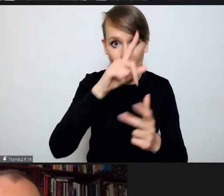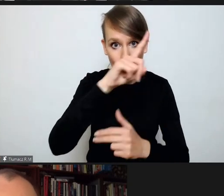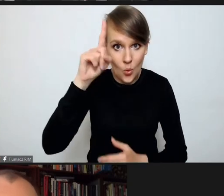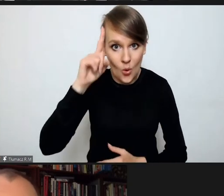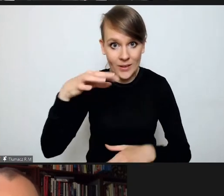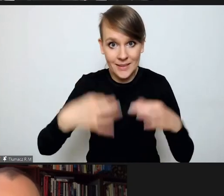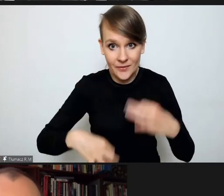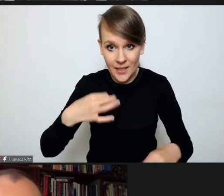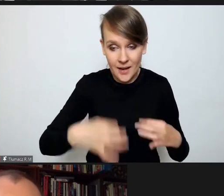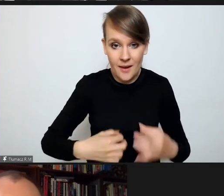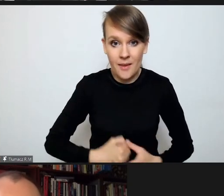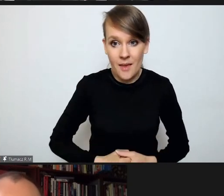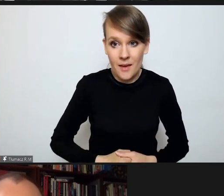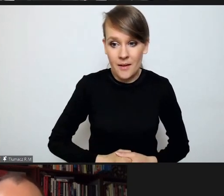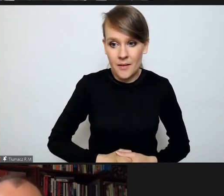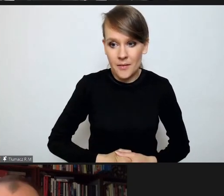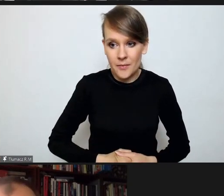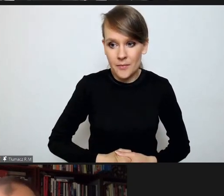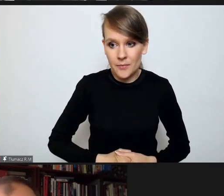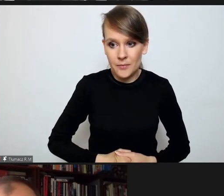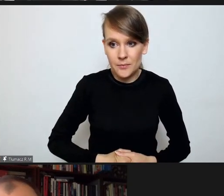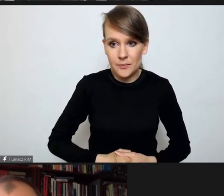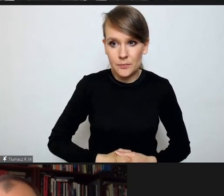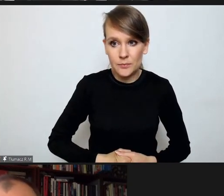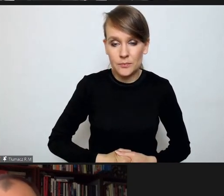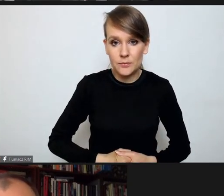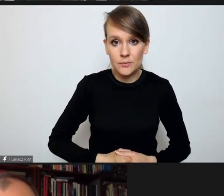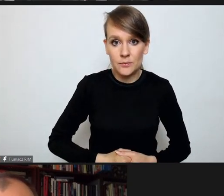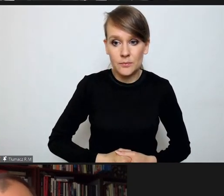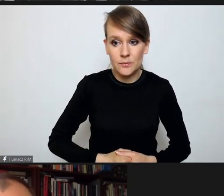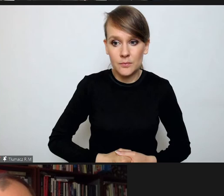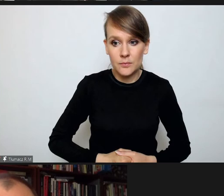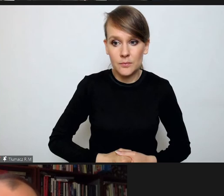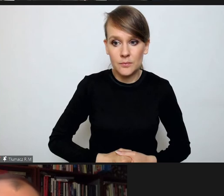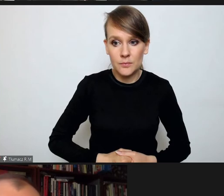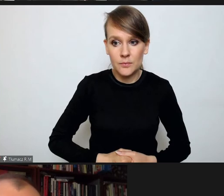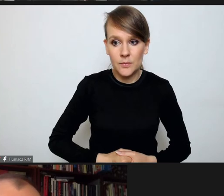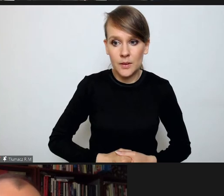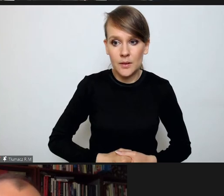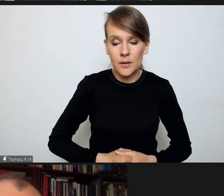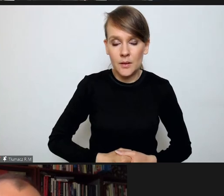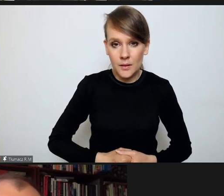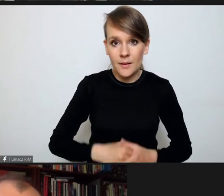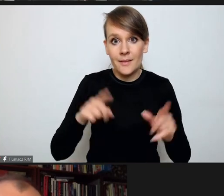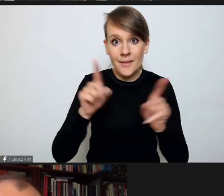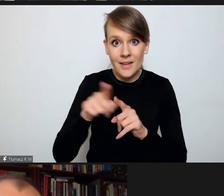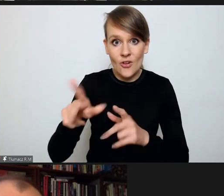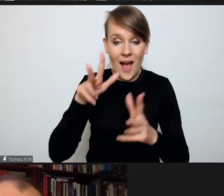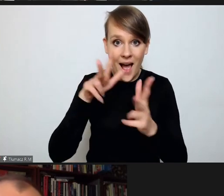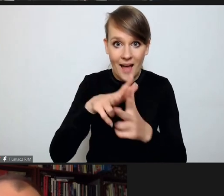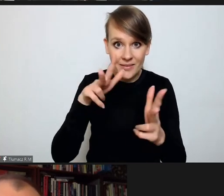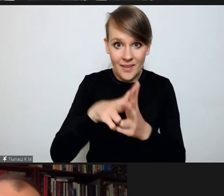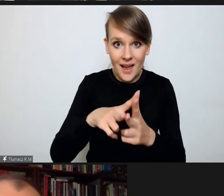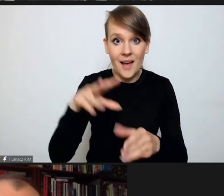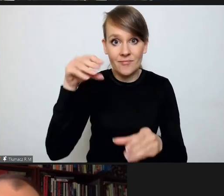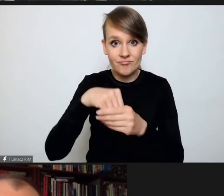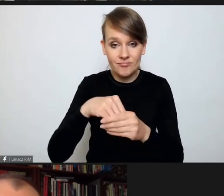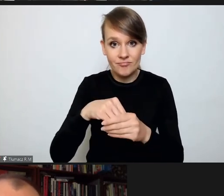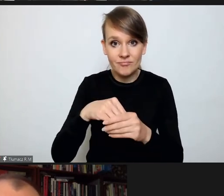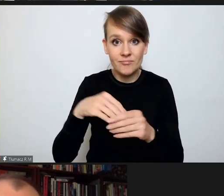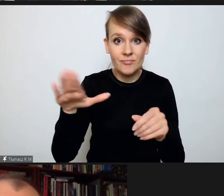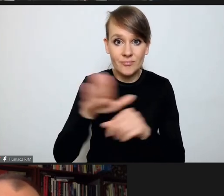cywilną i to jeszcze musiałby być to atak, który jest wypełnieniem pewnej